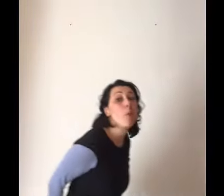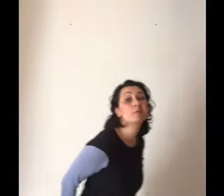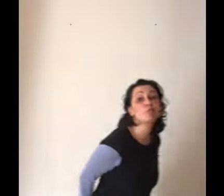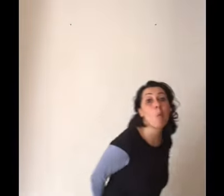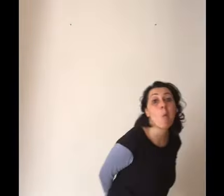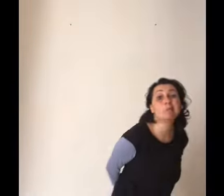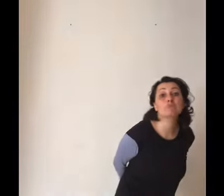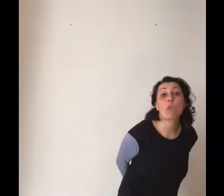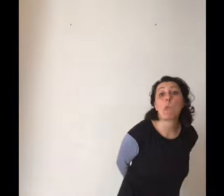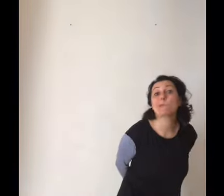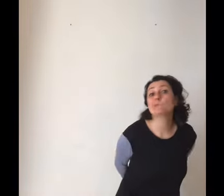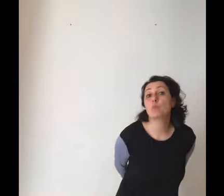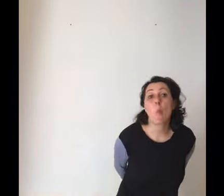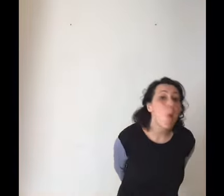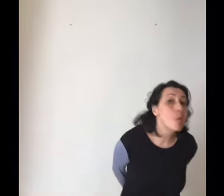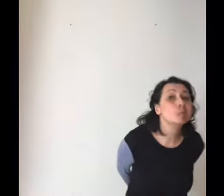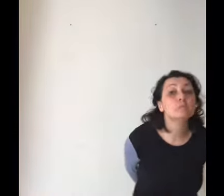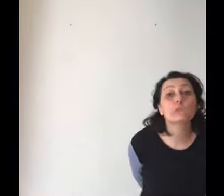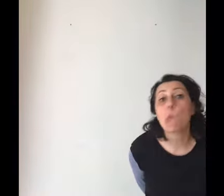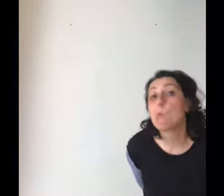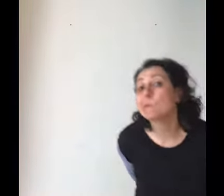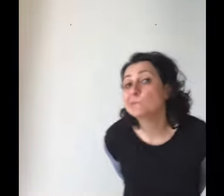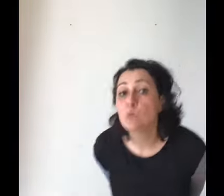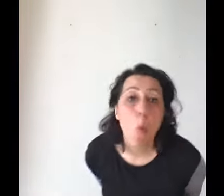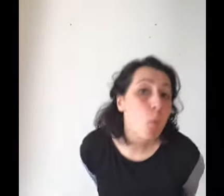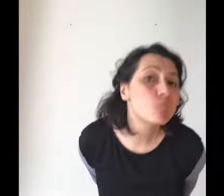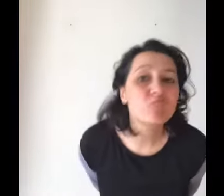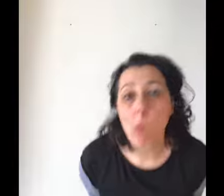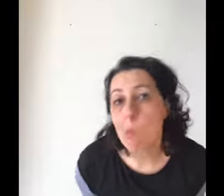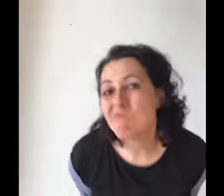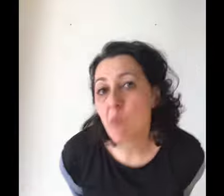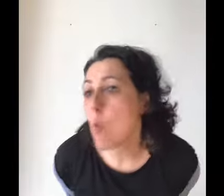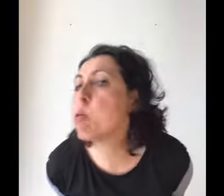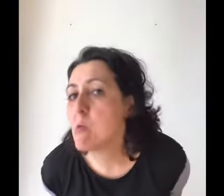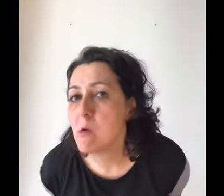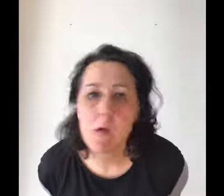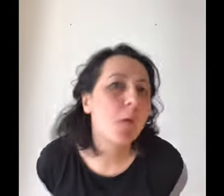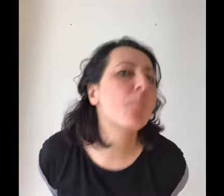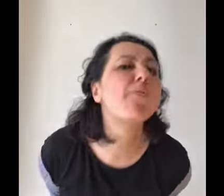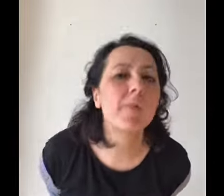lama.